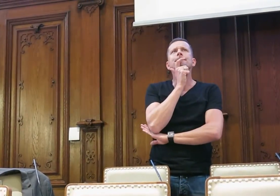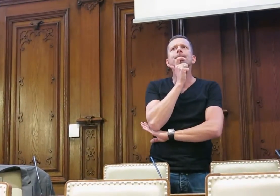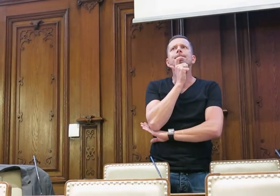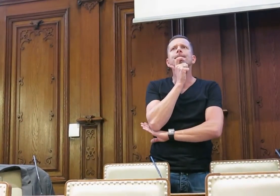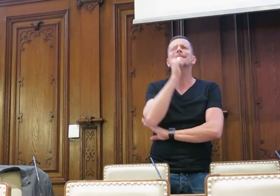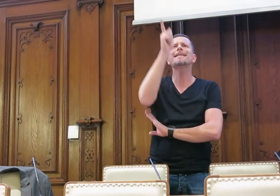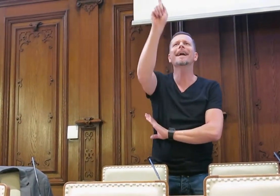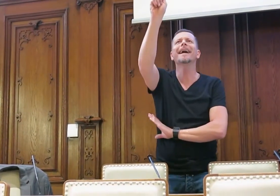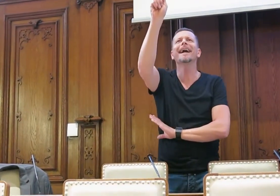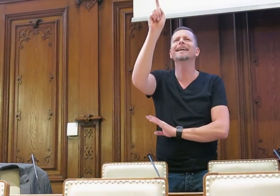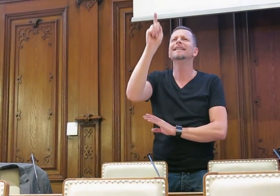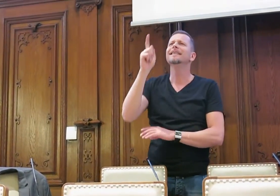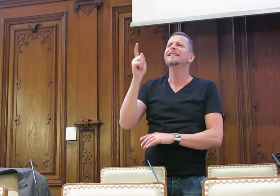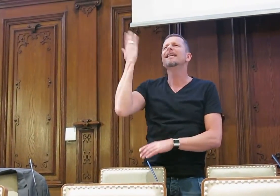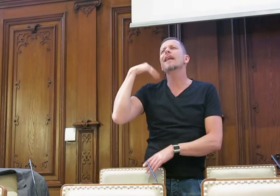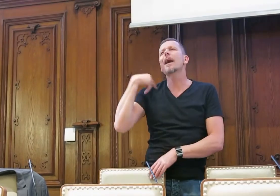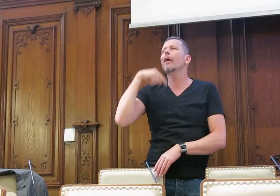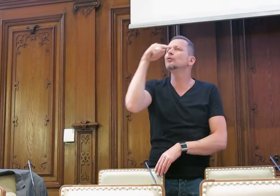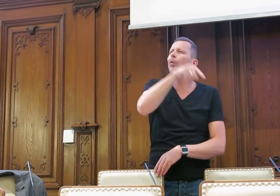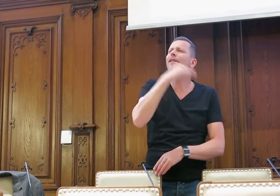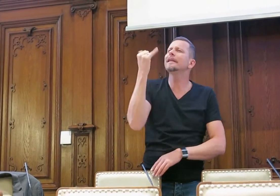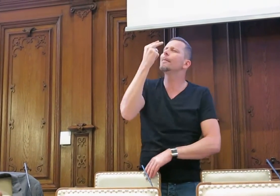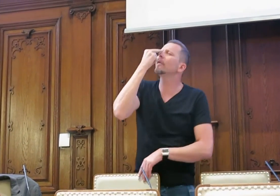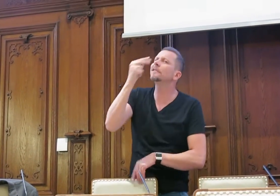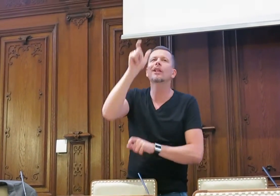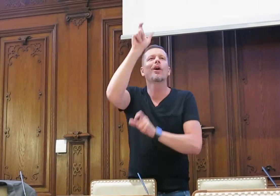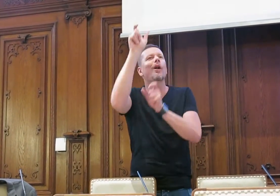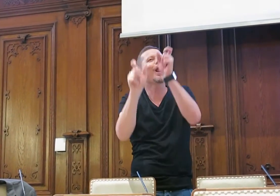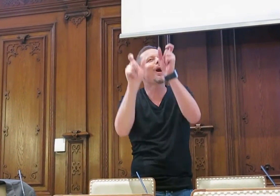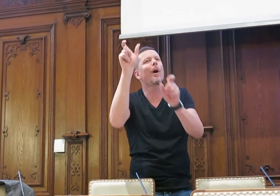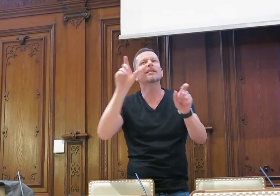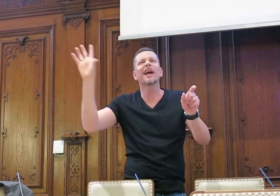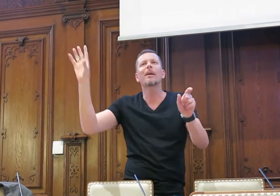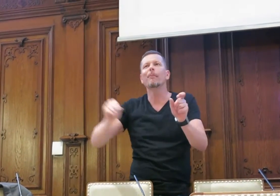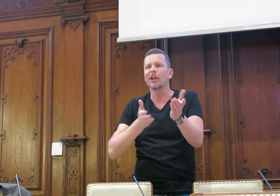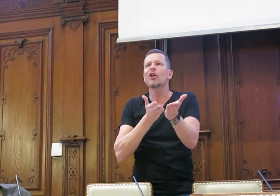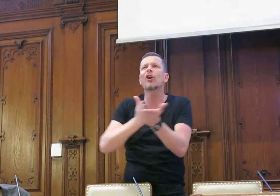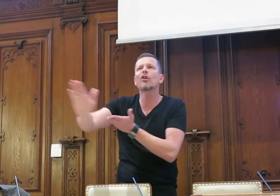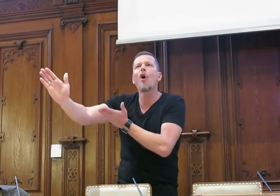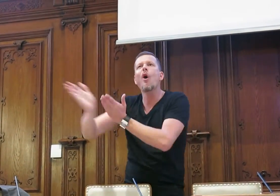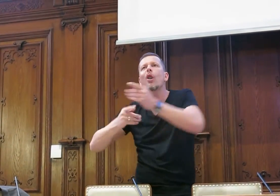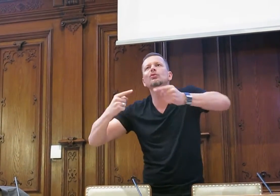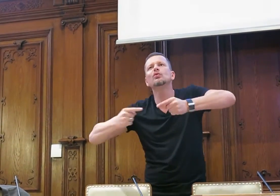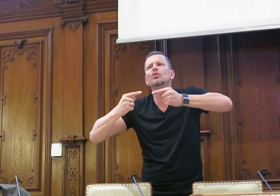Wunsch. Ich war jetzt über den Ingangs kurz, da unten haben wir mal so gesehen, es gibt so Leute, die haben so